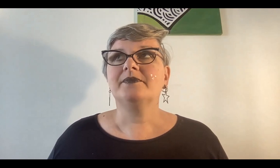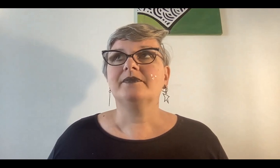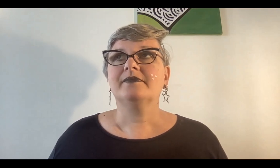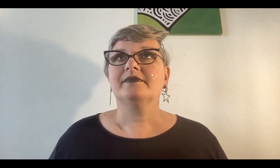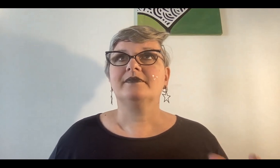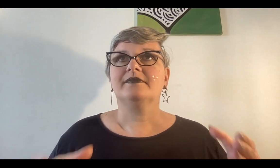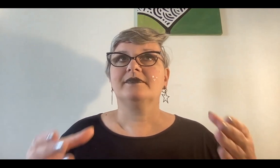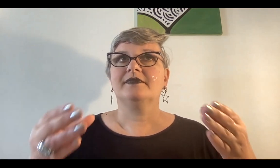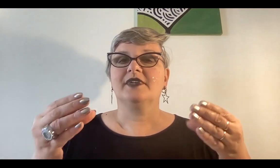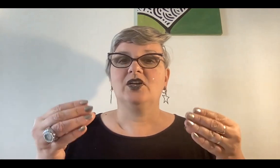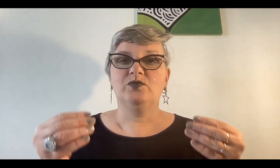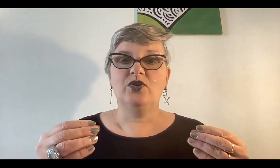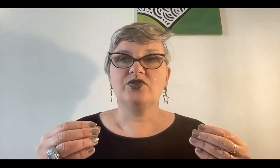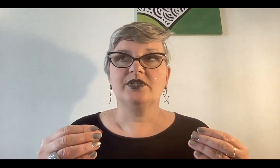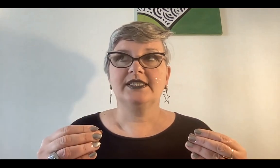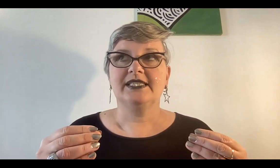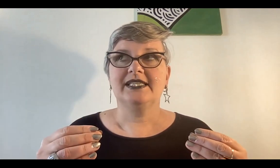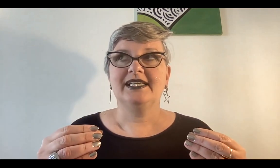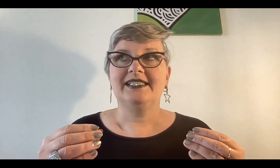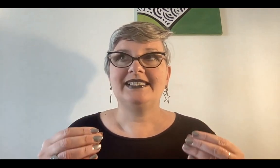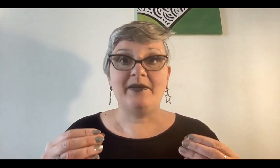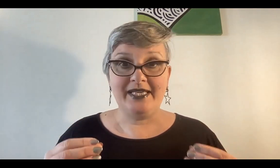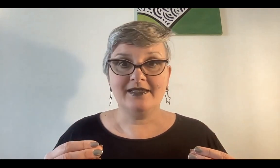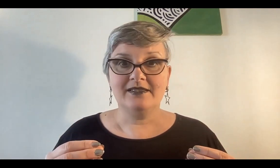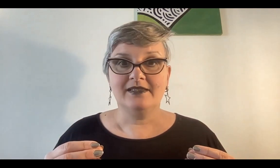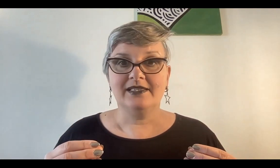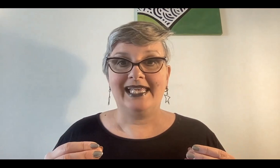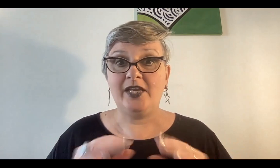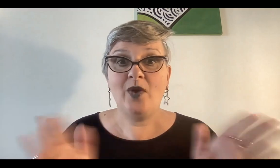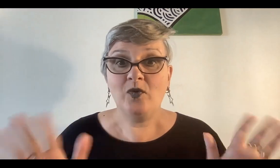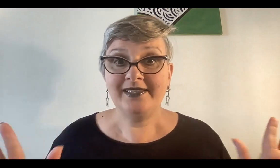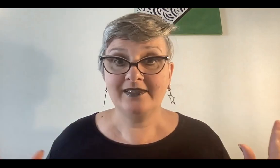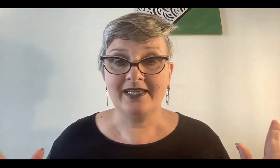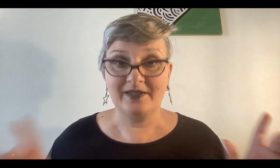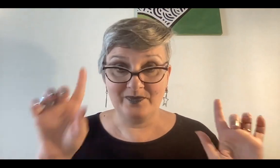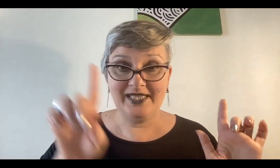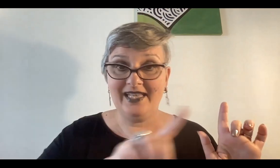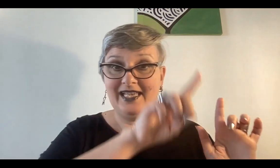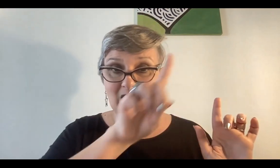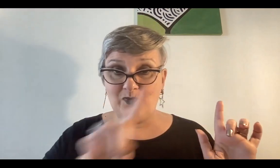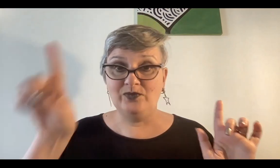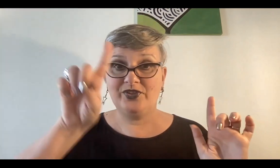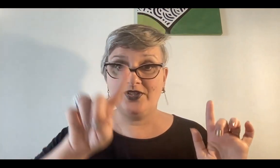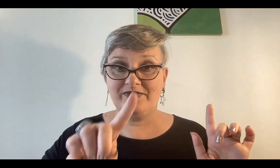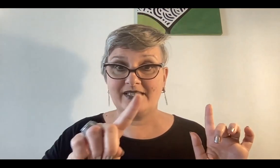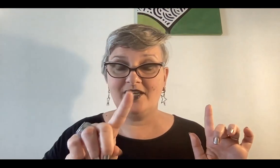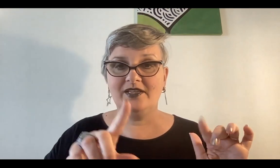vos sabés que no hay vuelta atrás. ¿Viste? El punto de inflexión